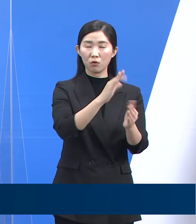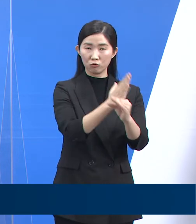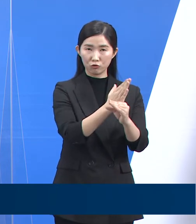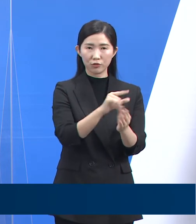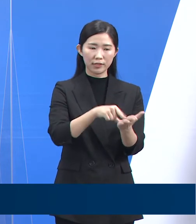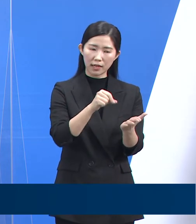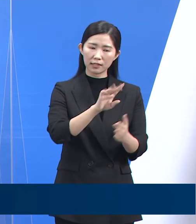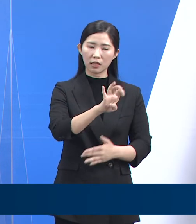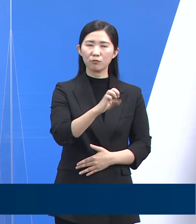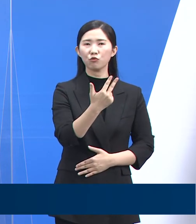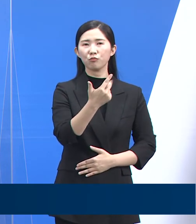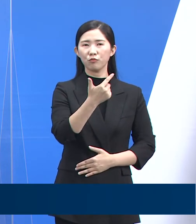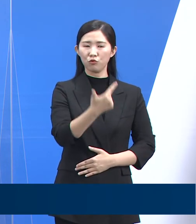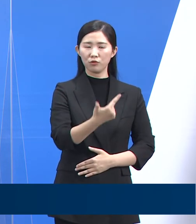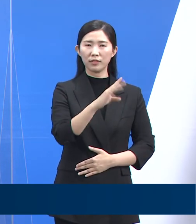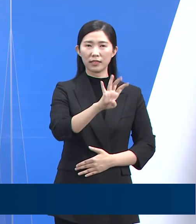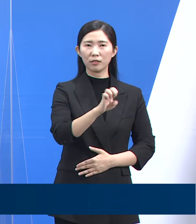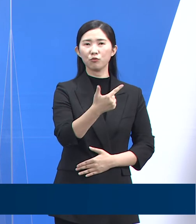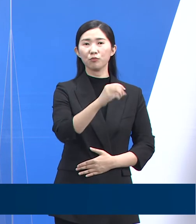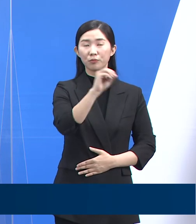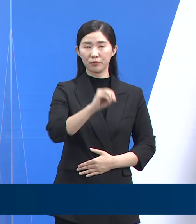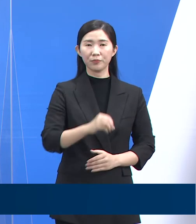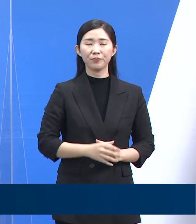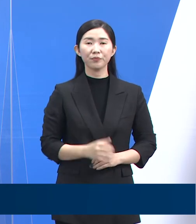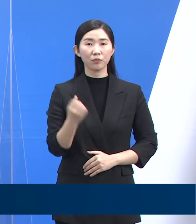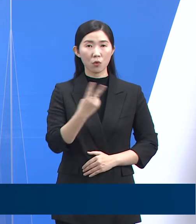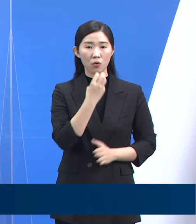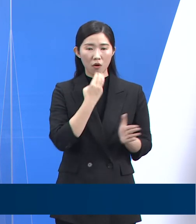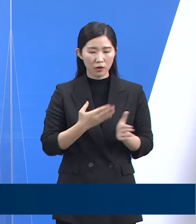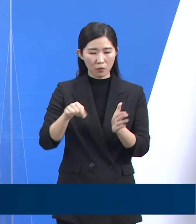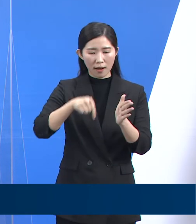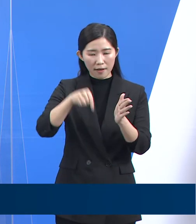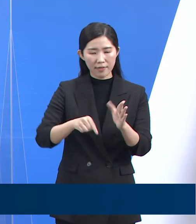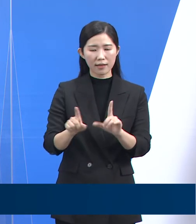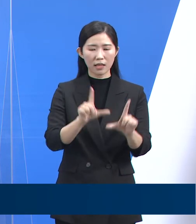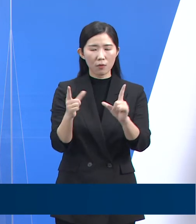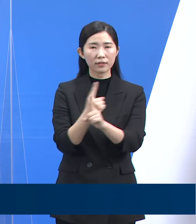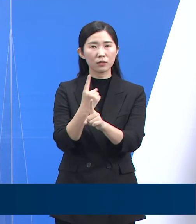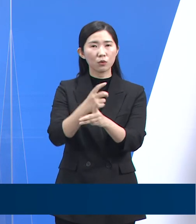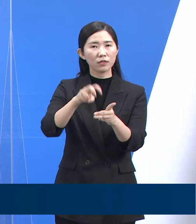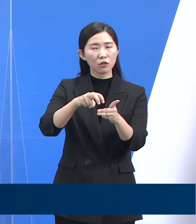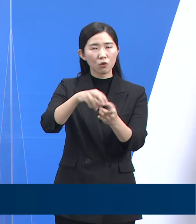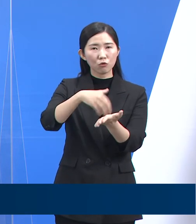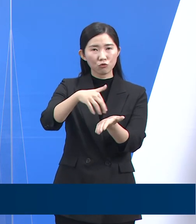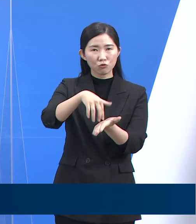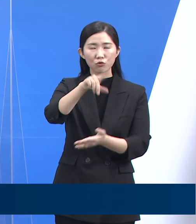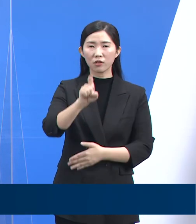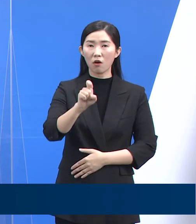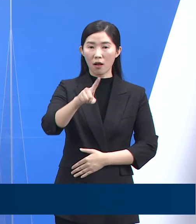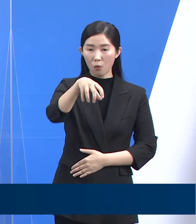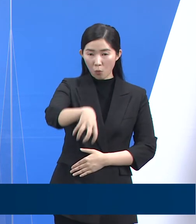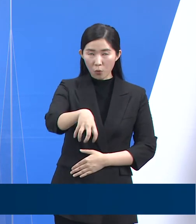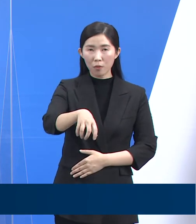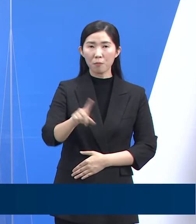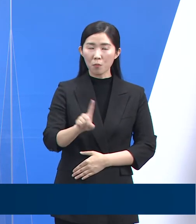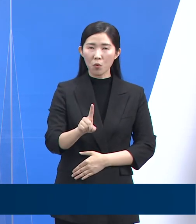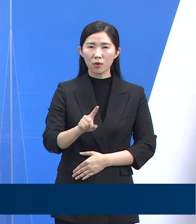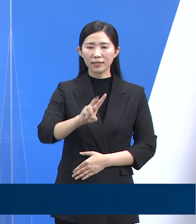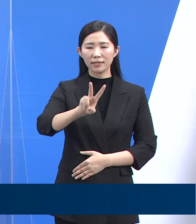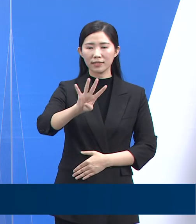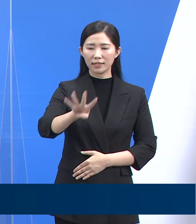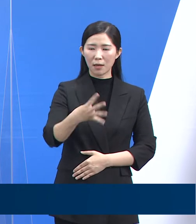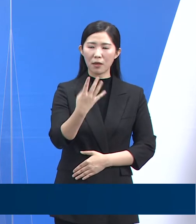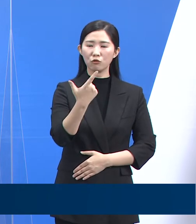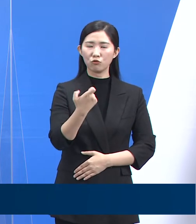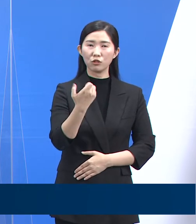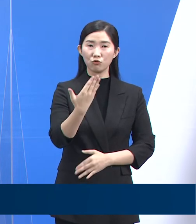46%입니다. 이외에도 경기도에서 운영하는 총 11개의 생활치료센터에는 4월 4일 28시 기준 469명이